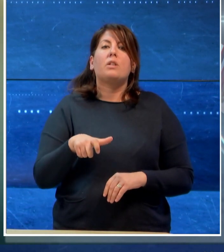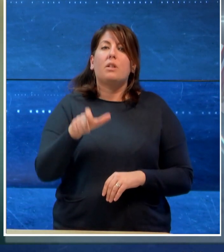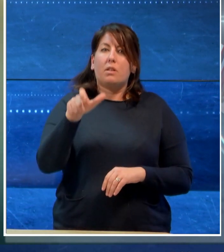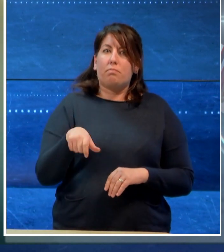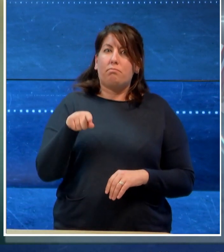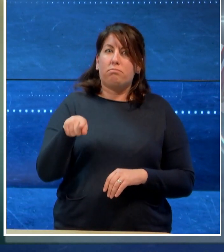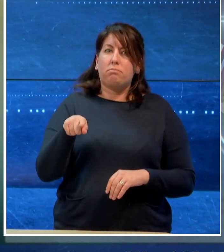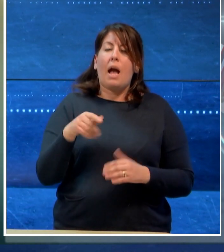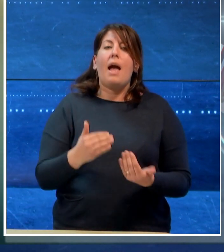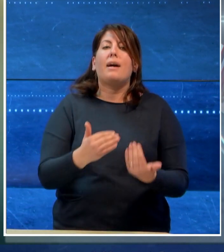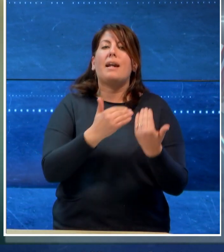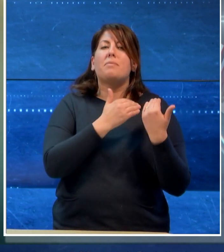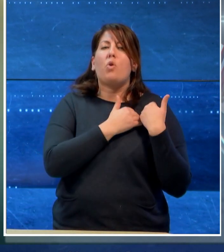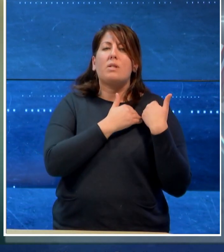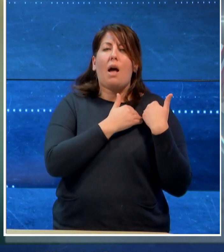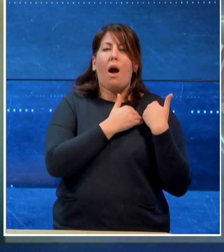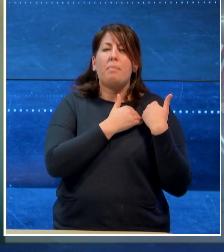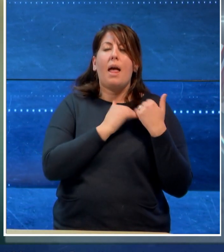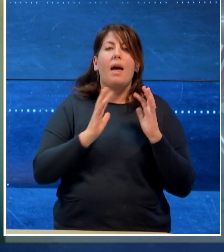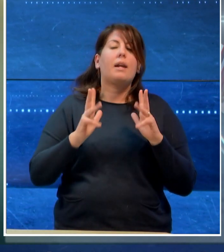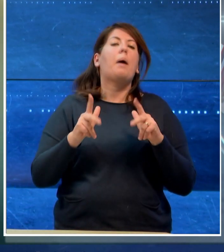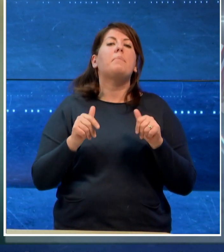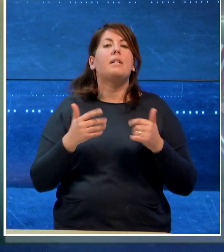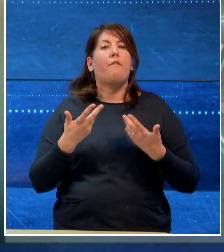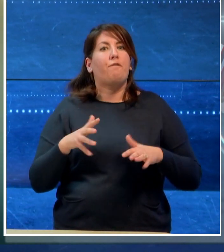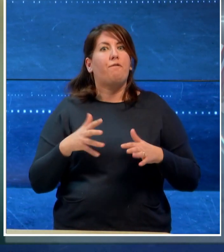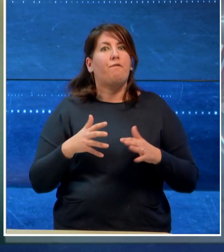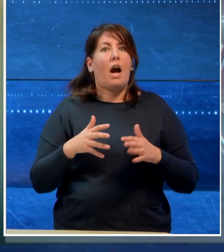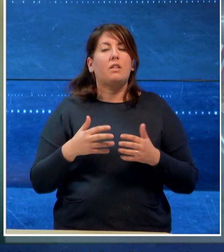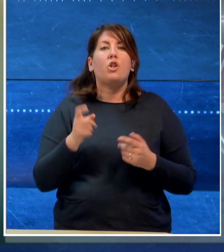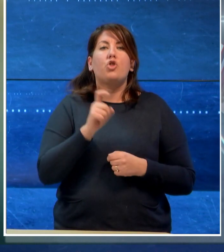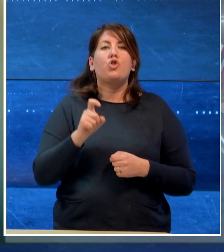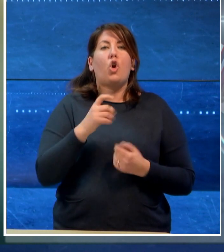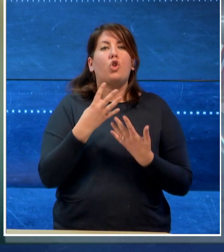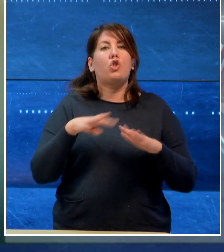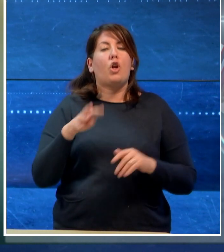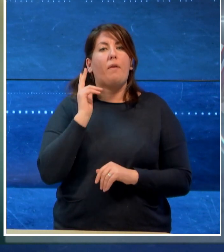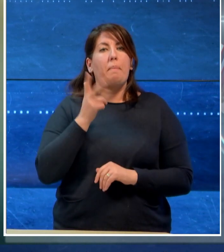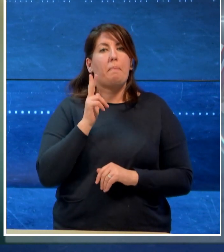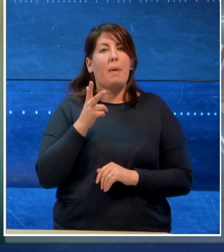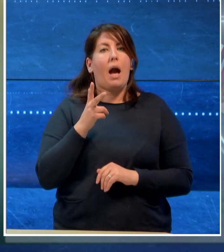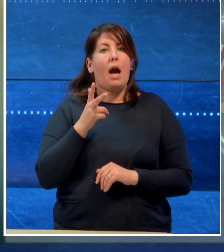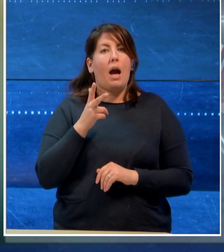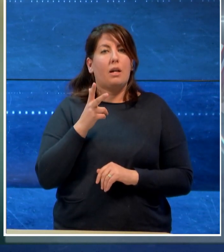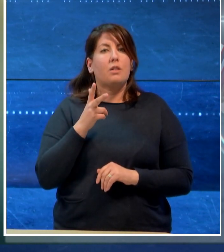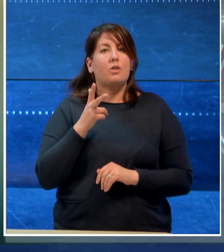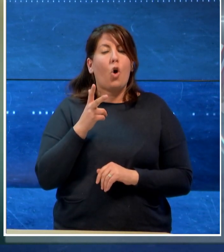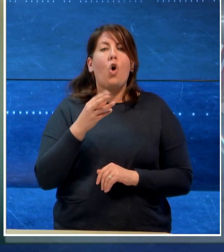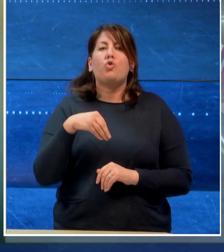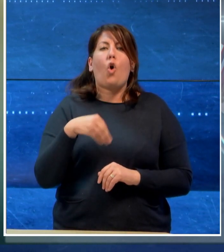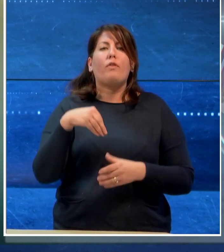responsabile della rapina, avvenuta lo scorso 19 marzo ai danni di una